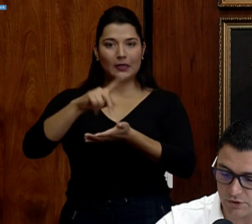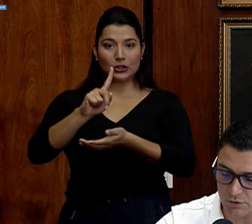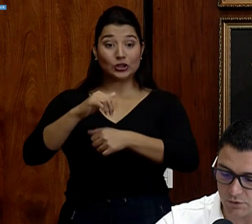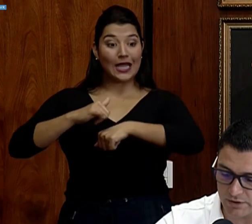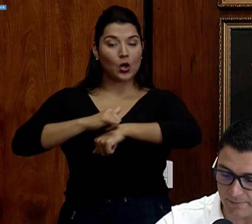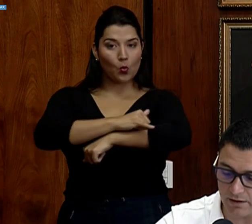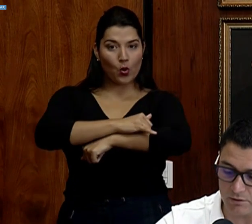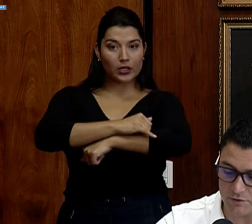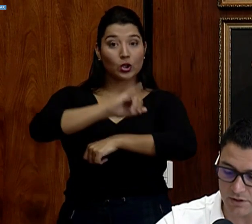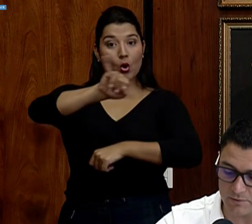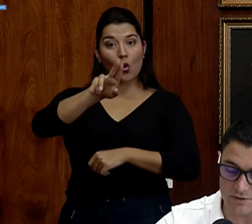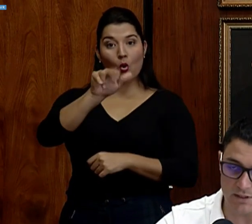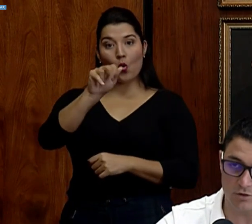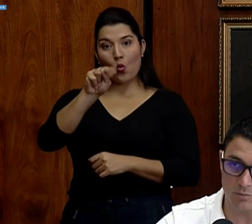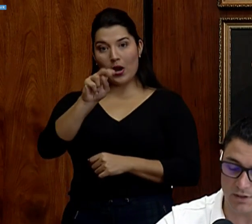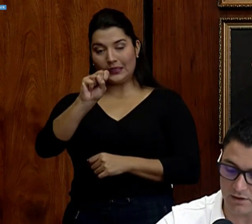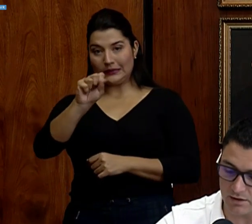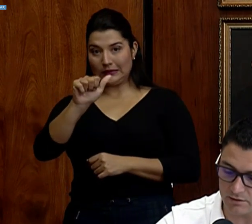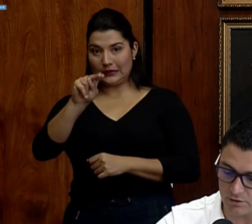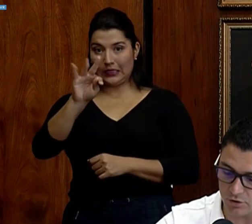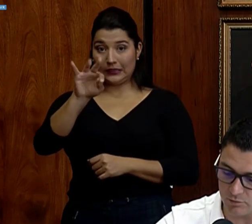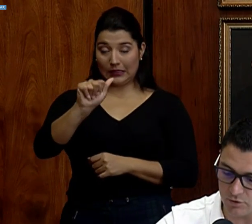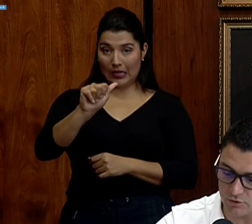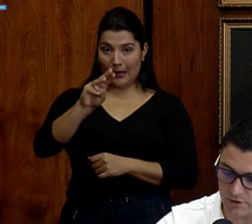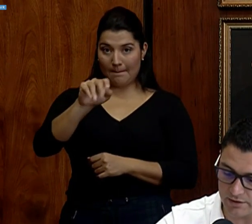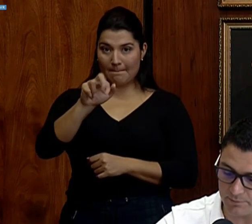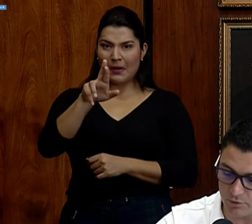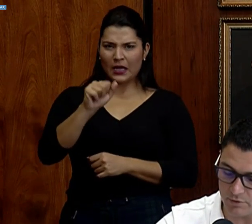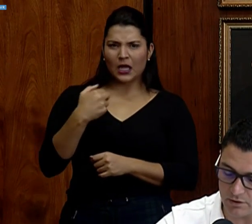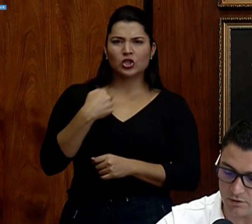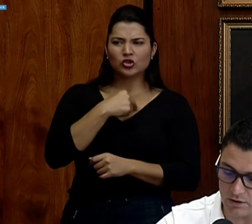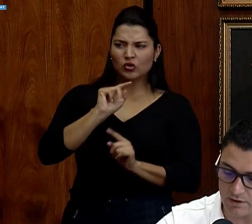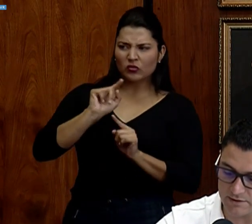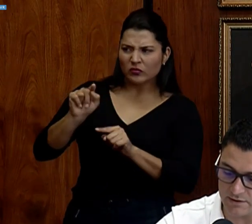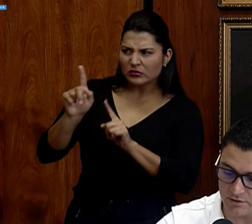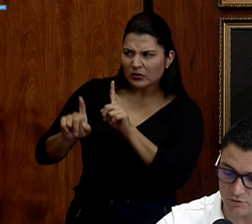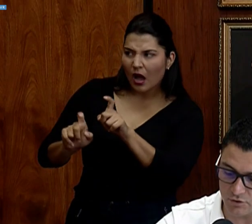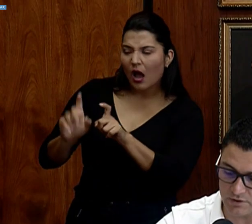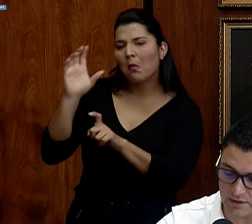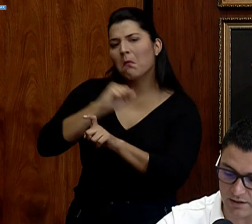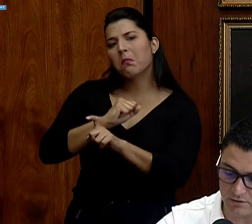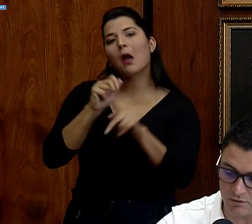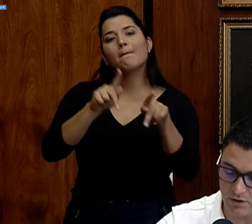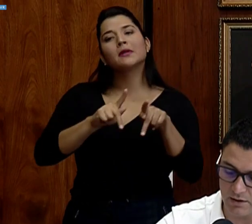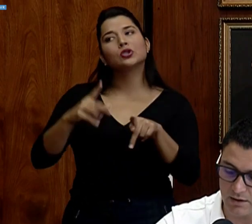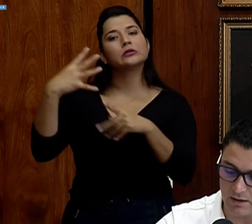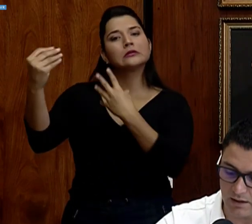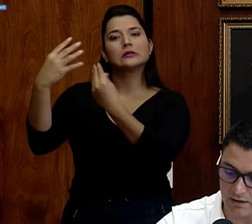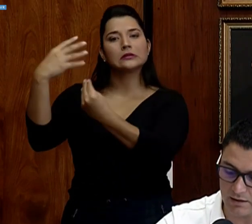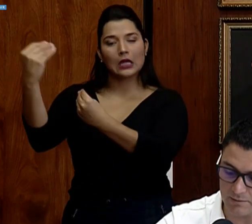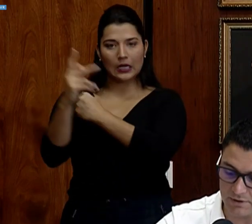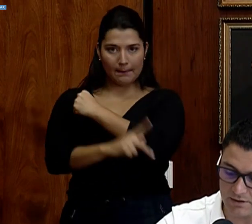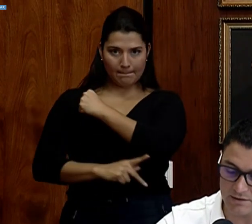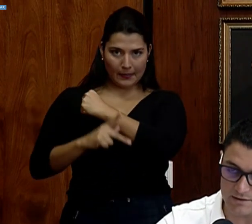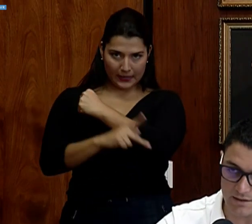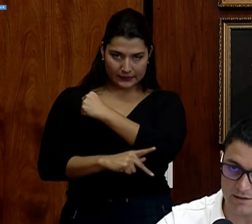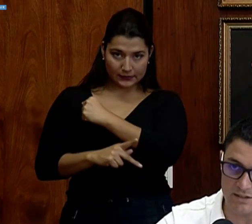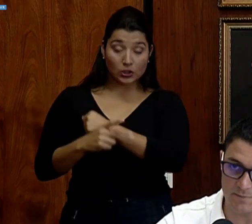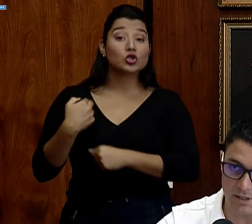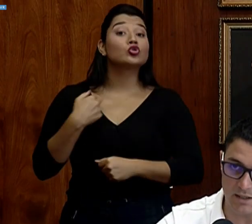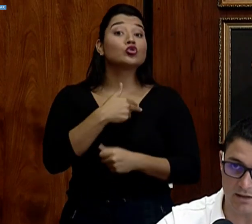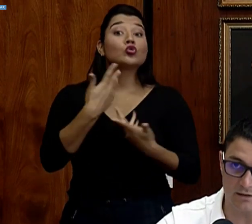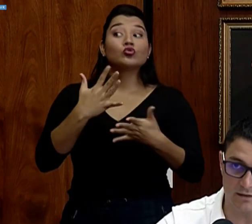yo he hecho el llamado y lo seguimos haciendo para que de todo modo, donde haya público, las instituciones a cargo hagan las medidas